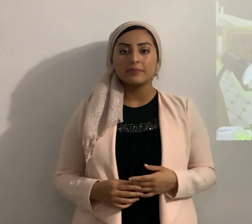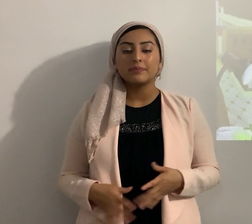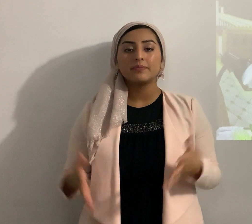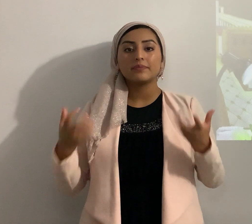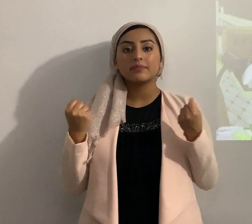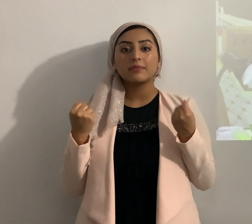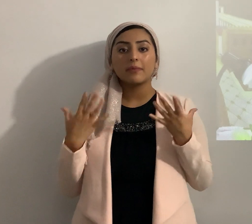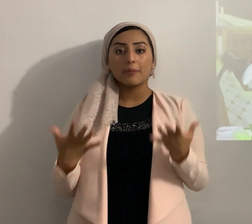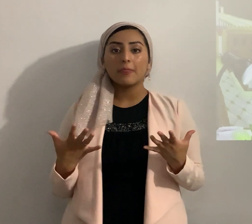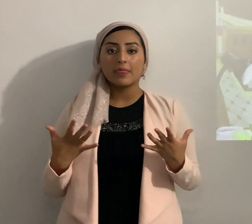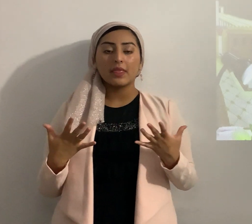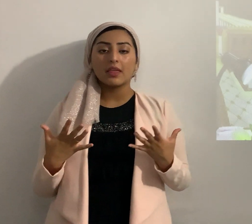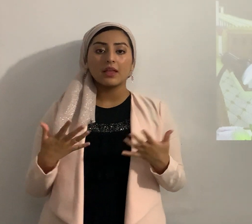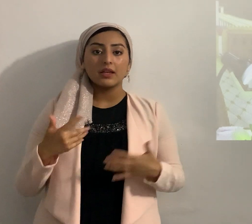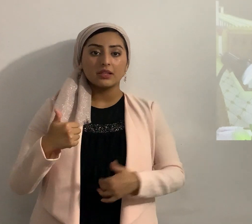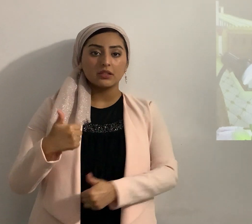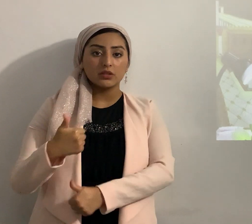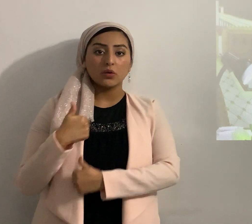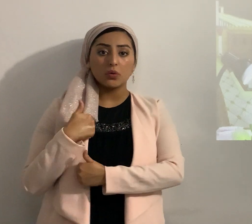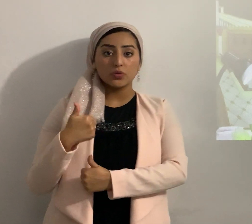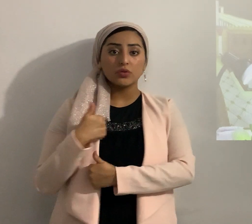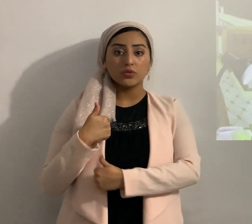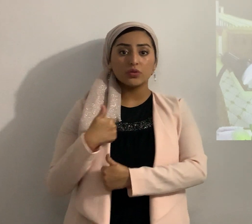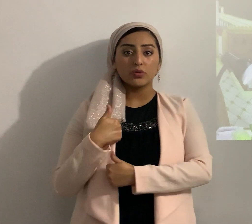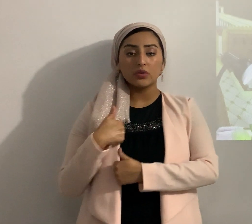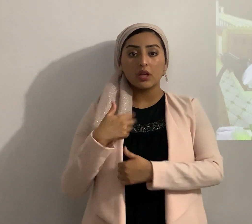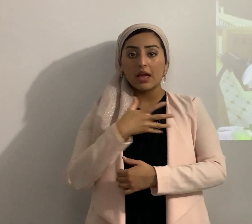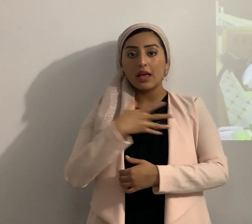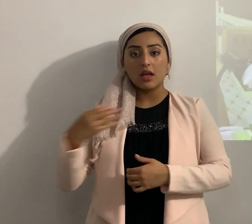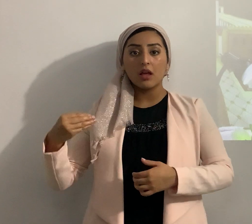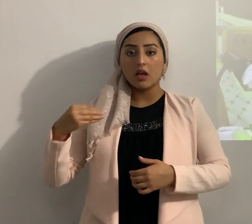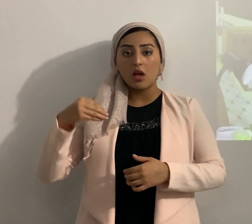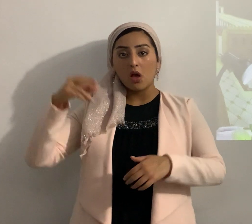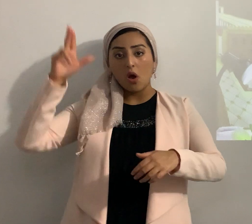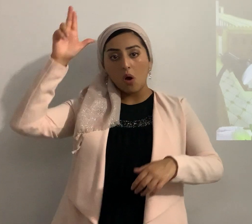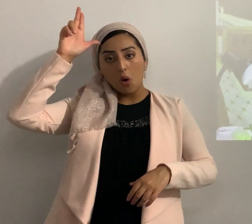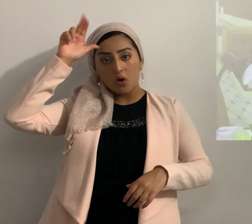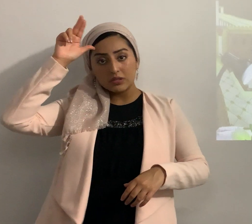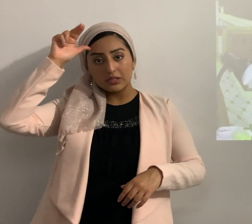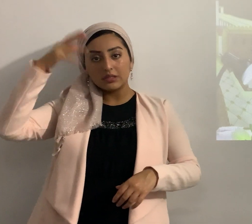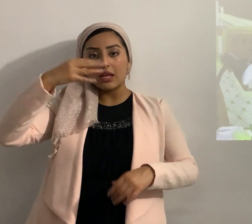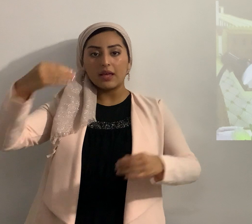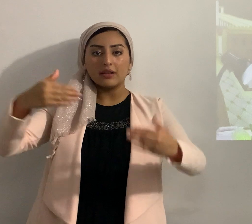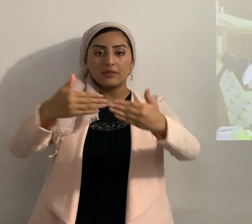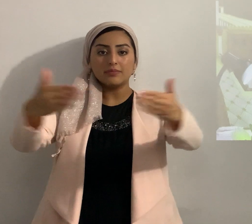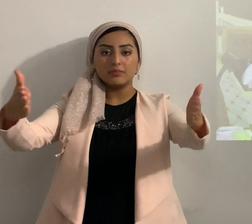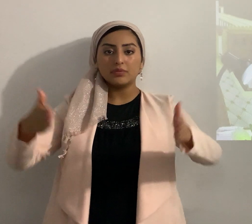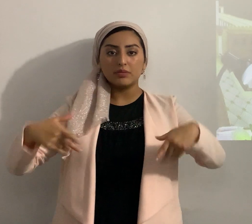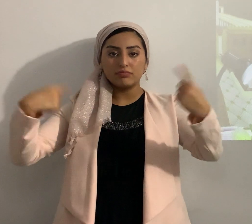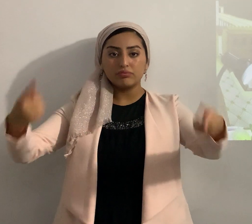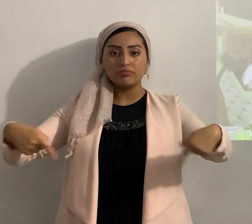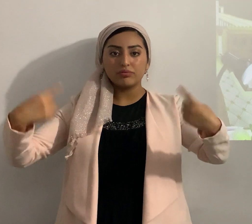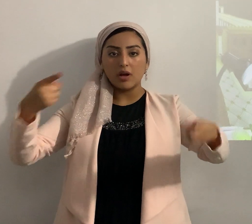soldados caballos y carros de guerra si quieres anotar en tus apuntes